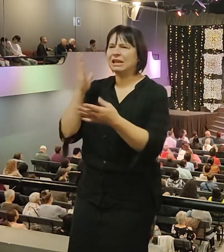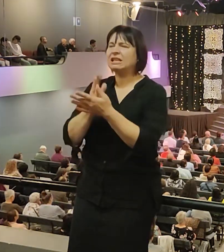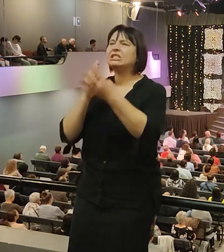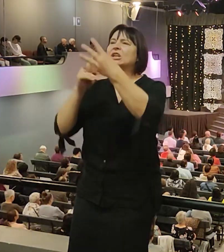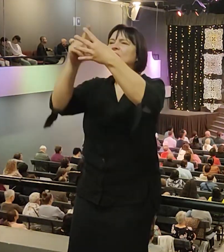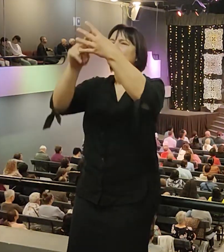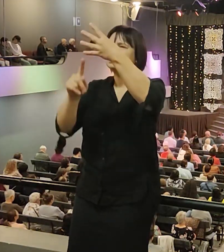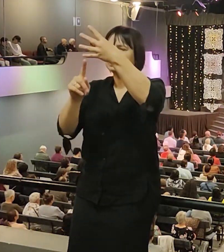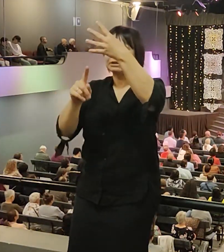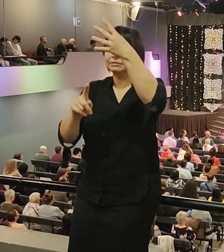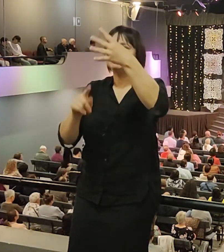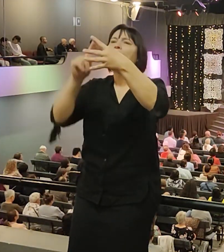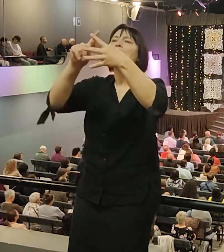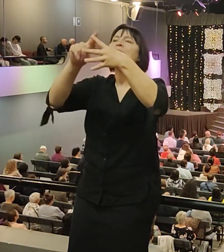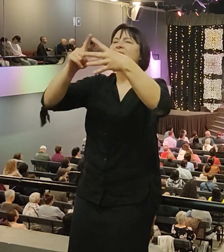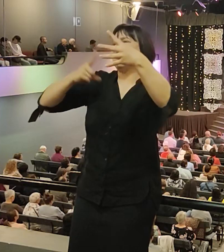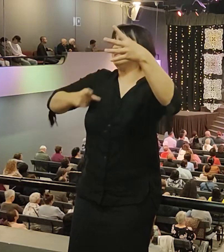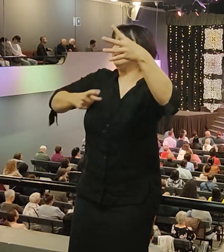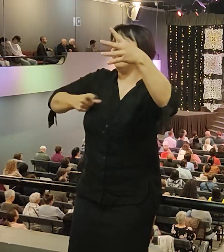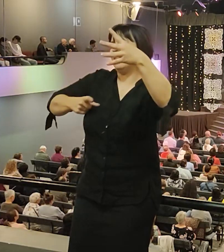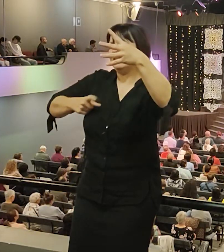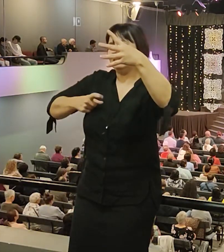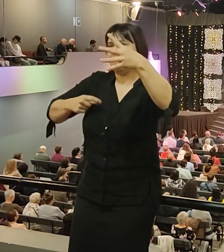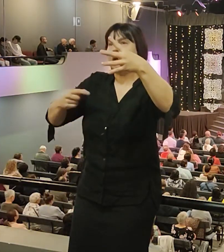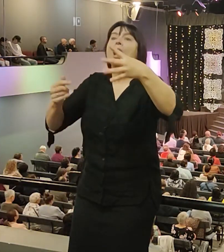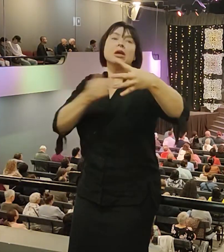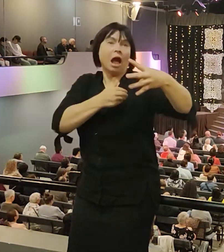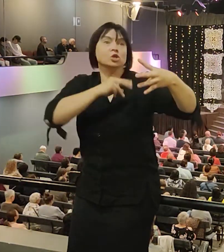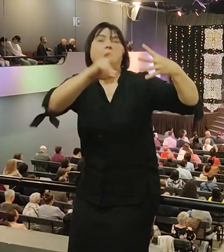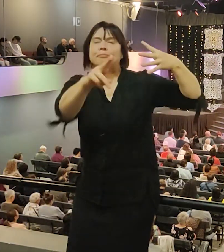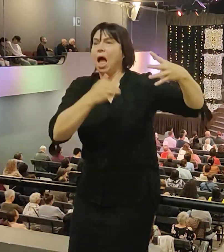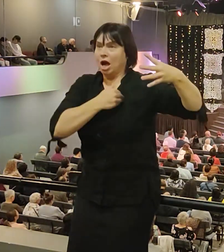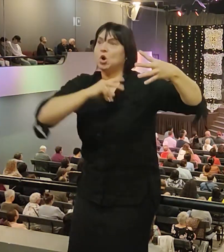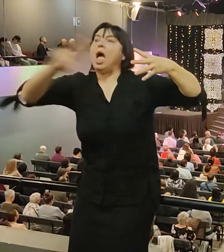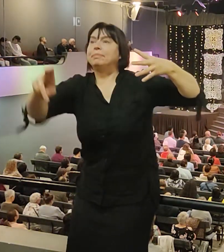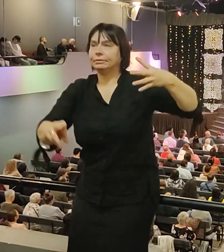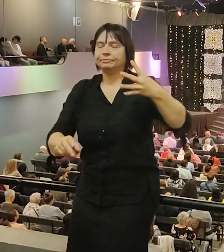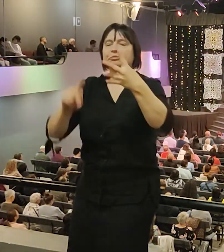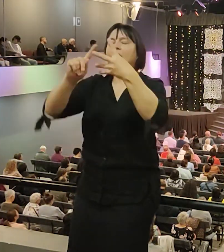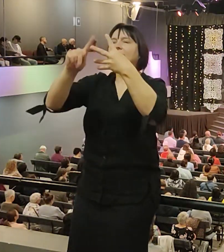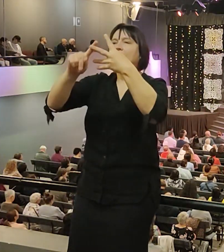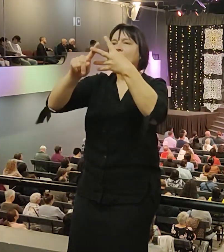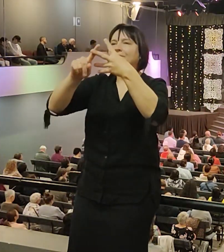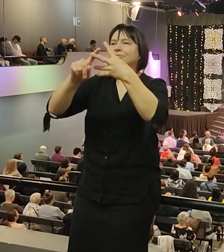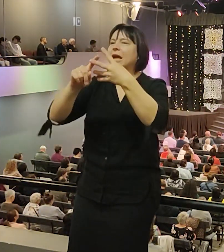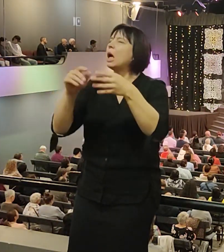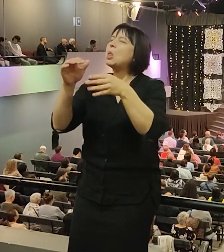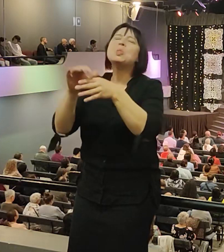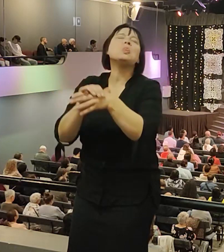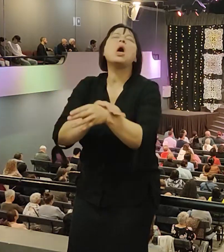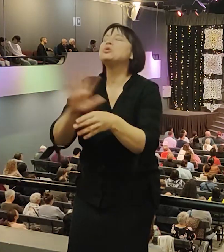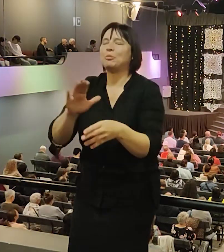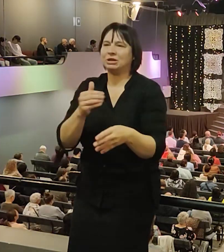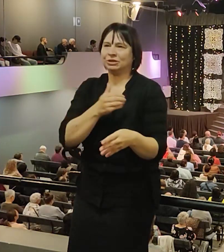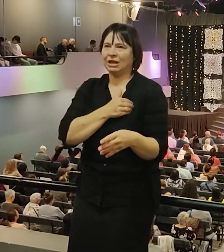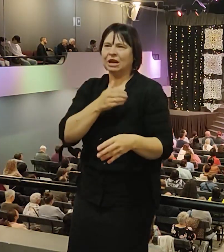Первый принцип – зависть. Я такое же хочу. Второй принцип – недоброжелательность. Я